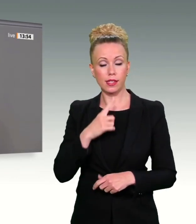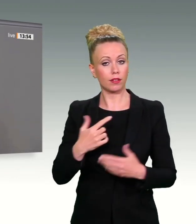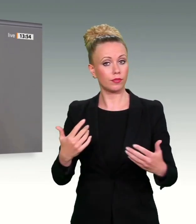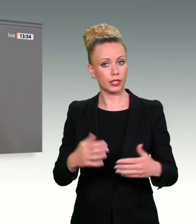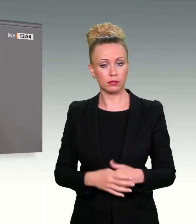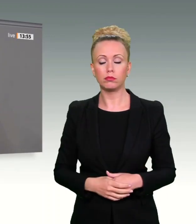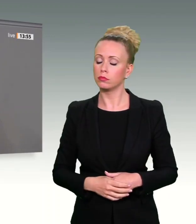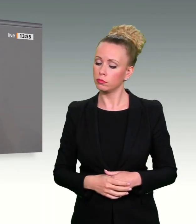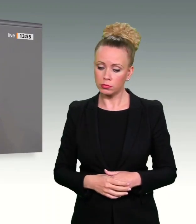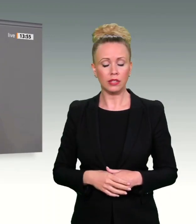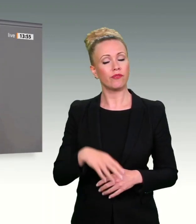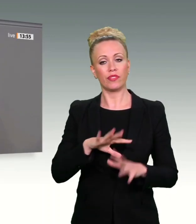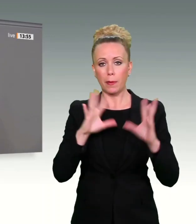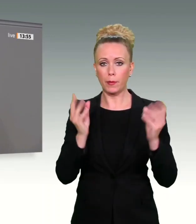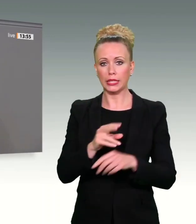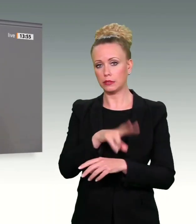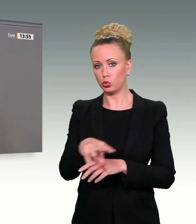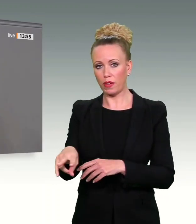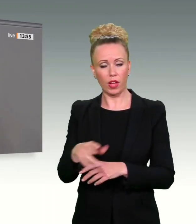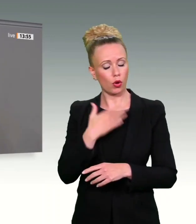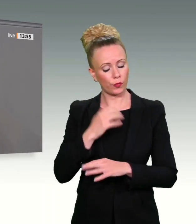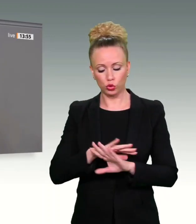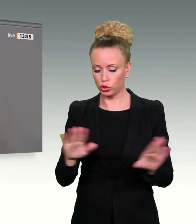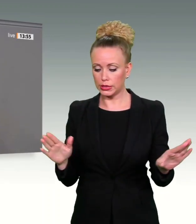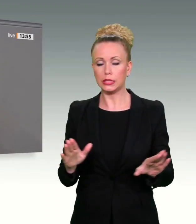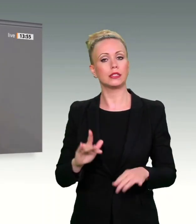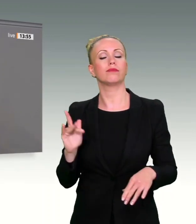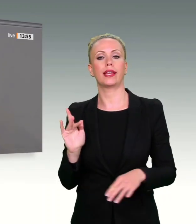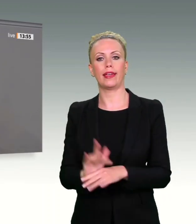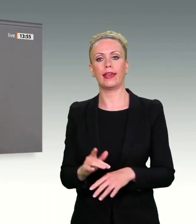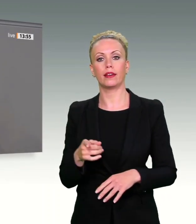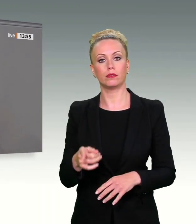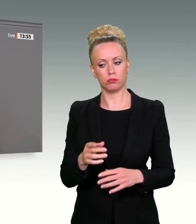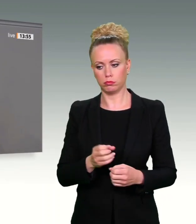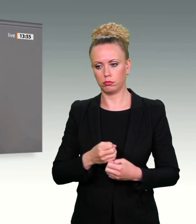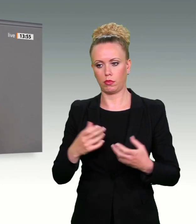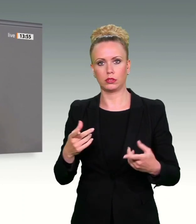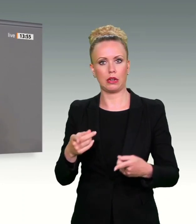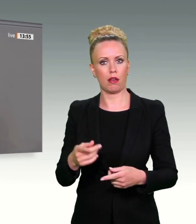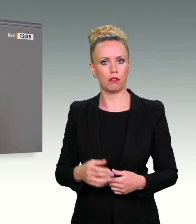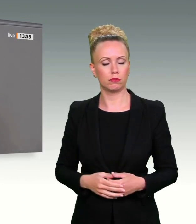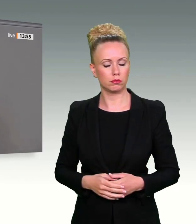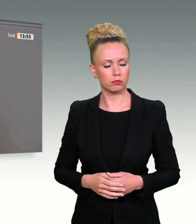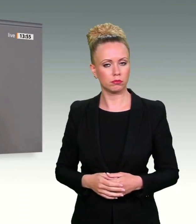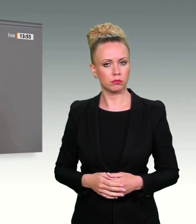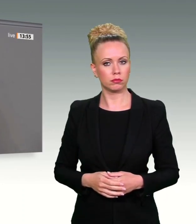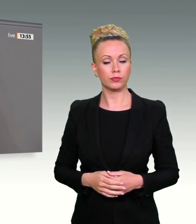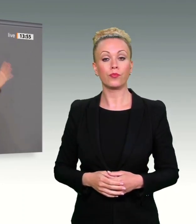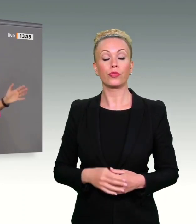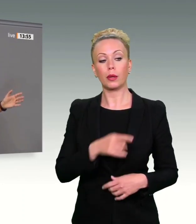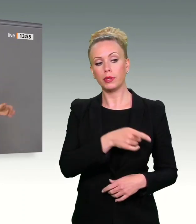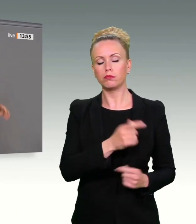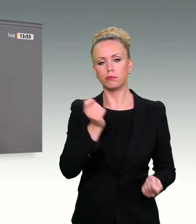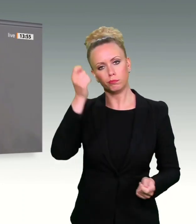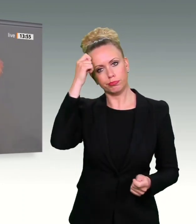die anlasslose Massenüberwachung ist. Ich finde, das ist klar genug. Das Einzige, was Ihnen einfällt, ist